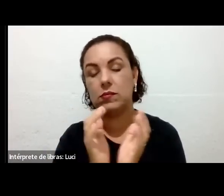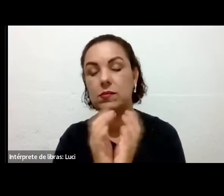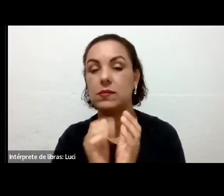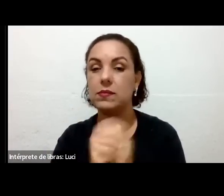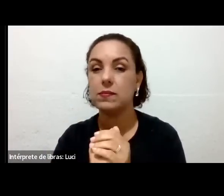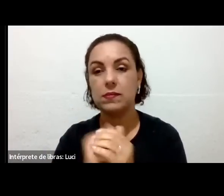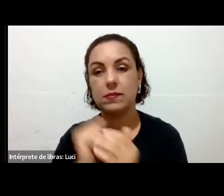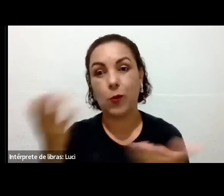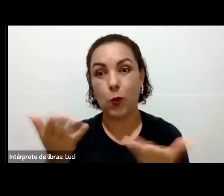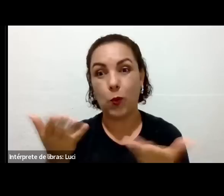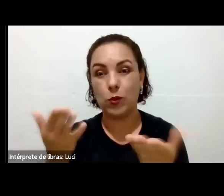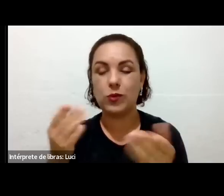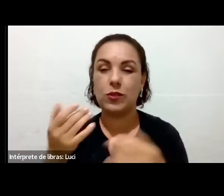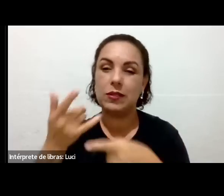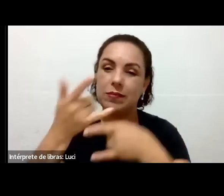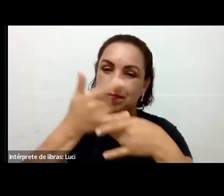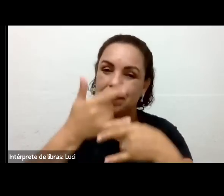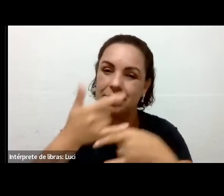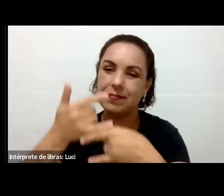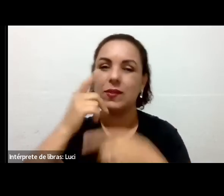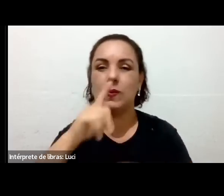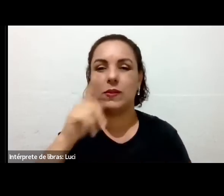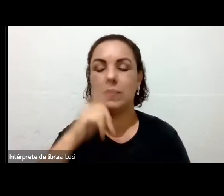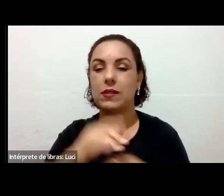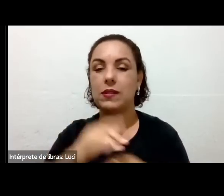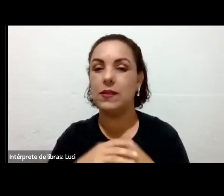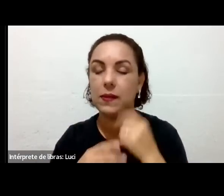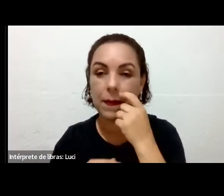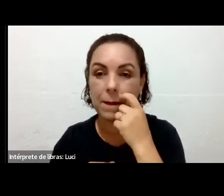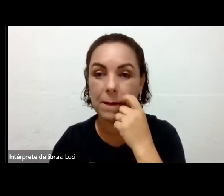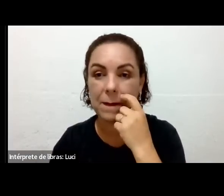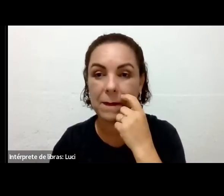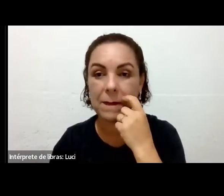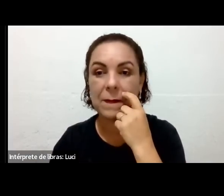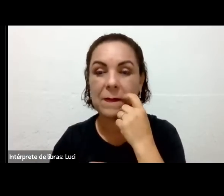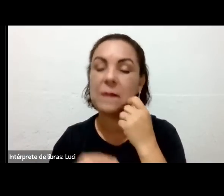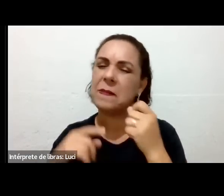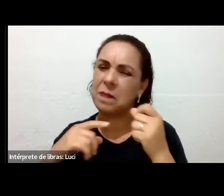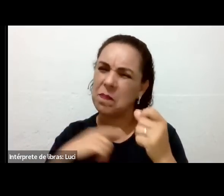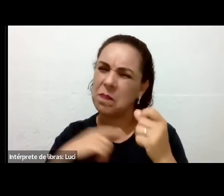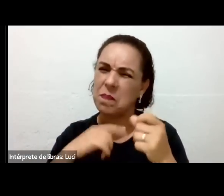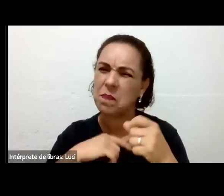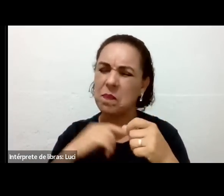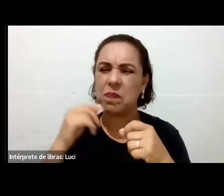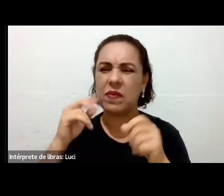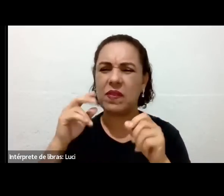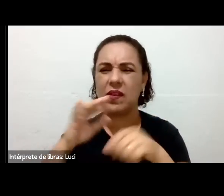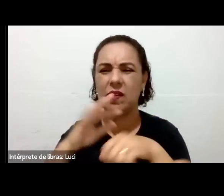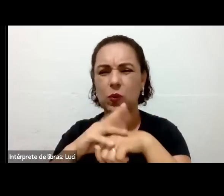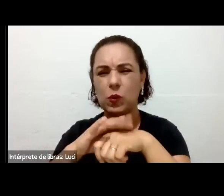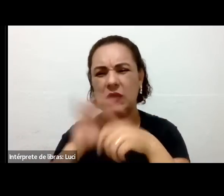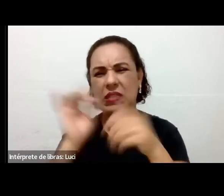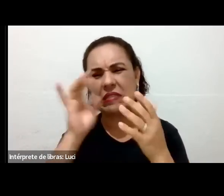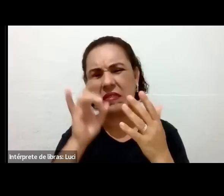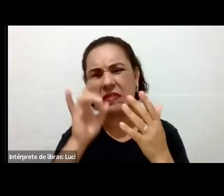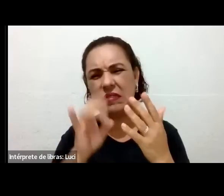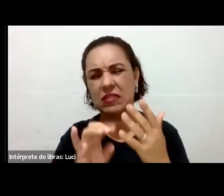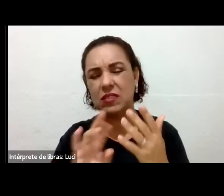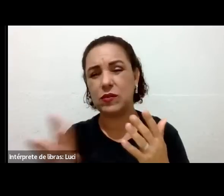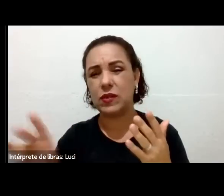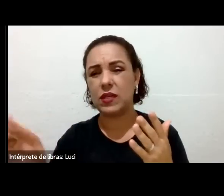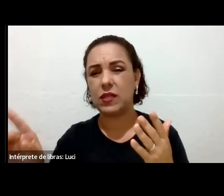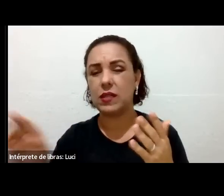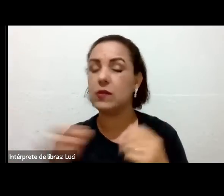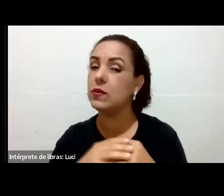entrando. E como a Simone, eu tenho bastante problema de saúde também. A minha pergunta é relacionada com doenças